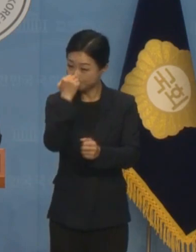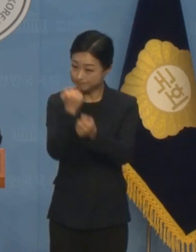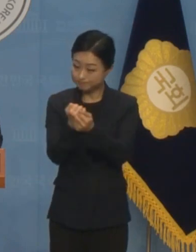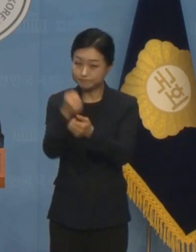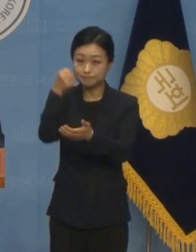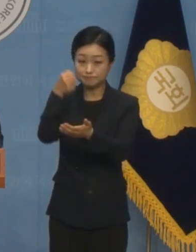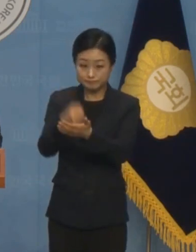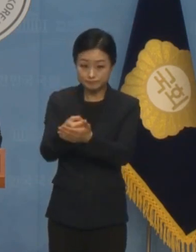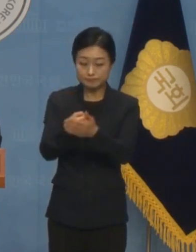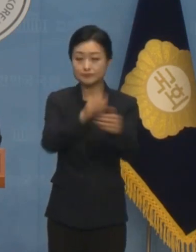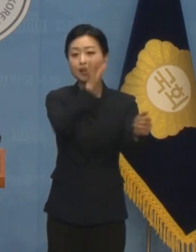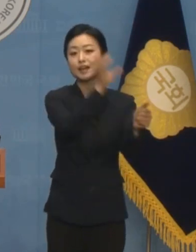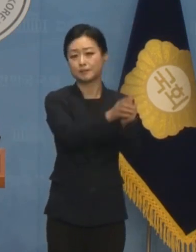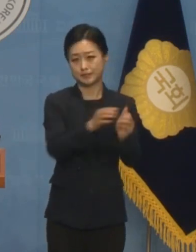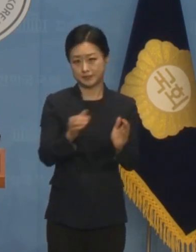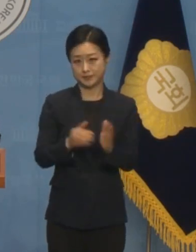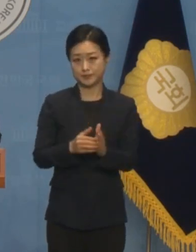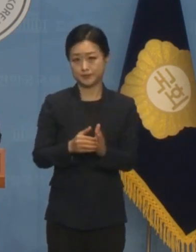선임을 단행했습니다